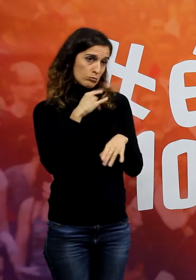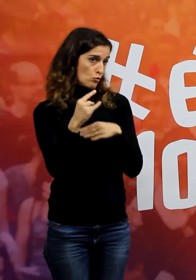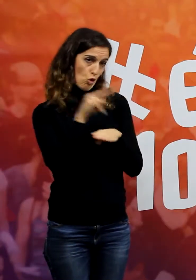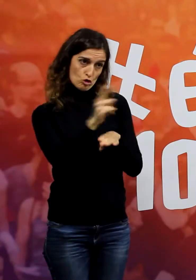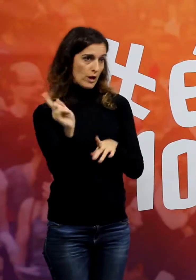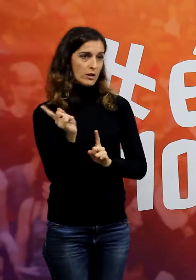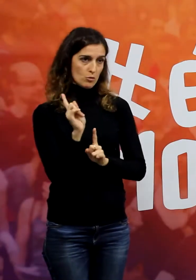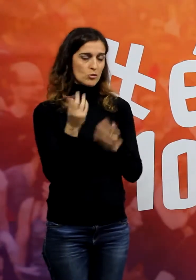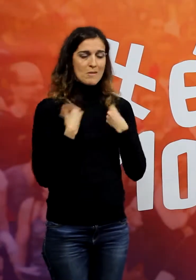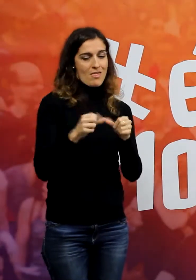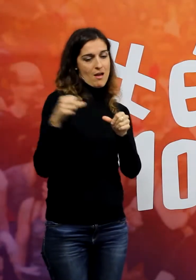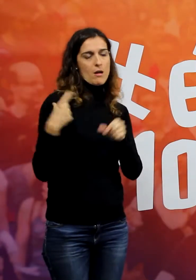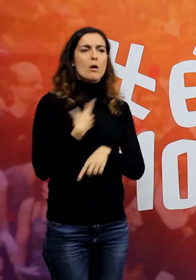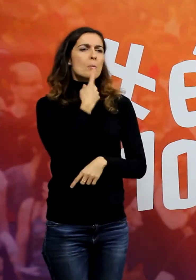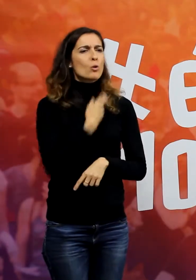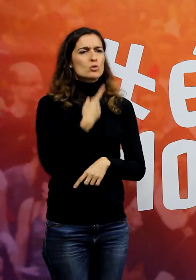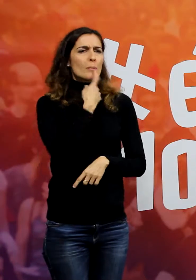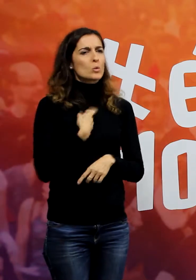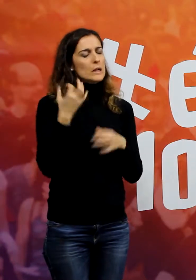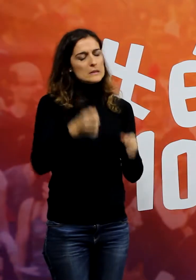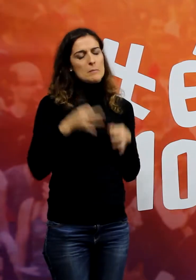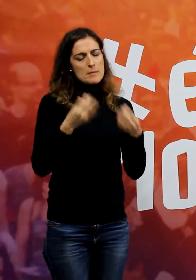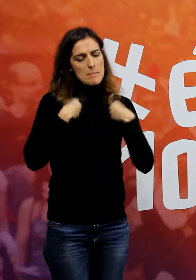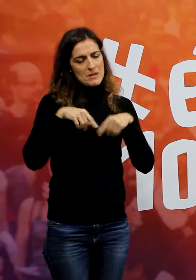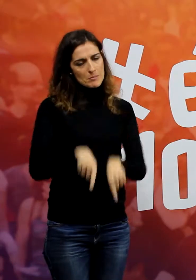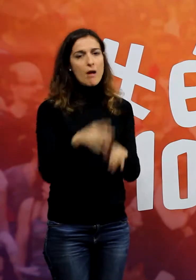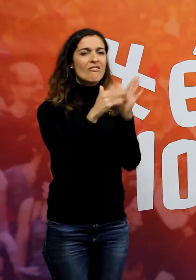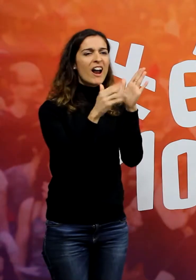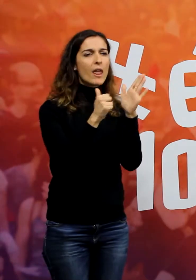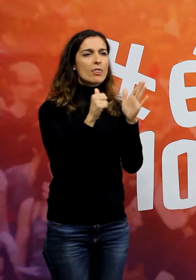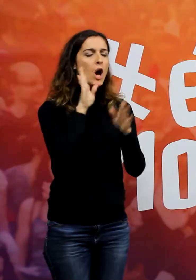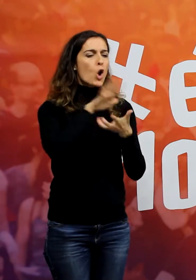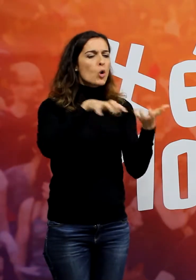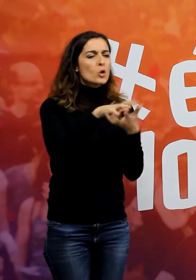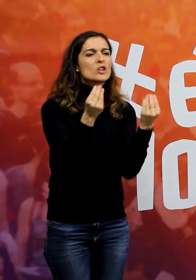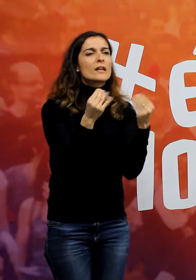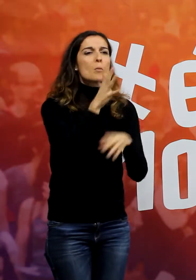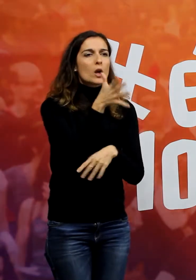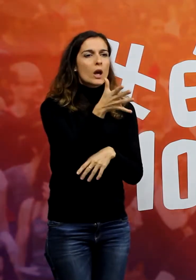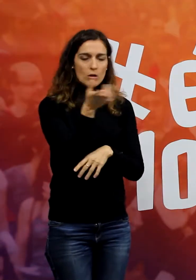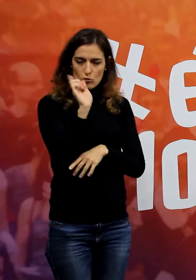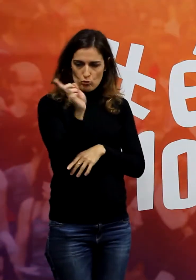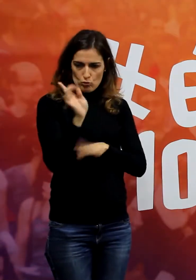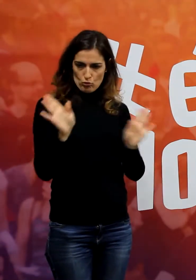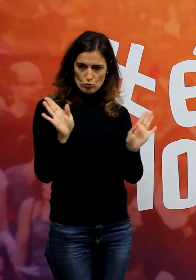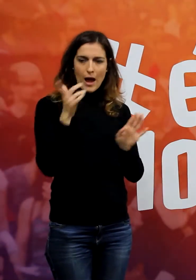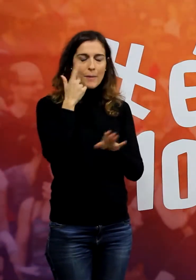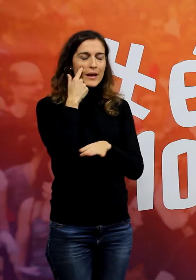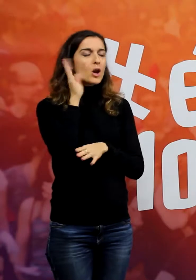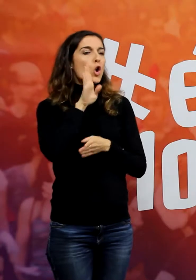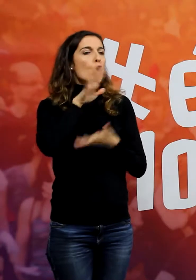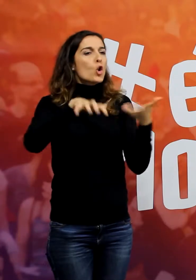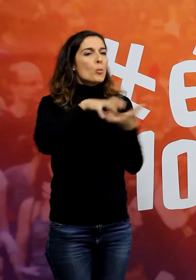per què n'hi tanta corrupció en València? Que jo sempre he dit, escolta, no. Per què n'hi ha tanta corrupció en el PP valencià, eh?